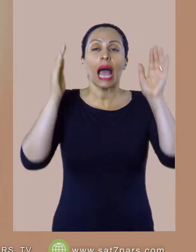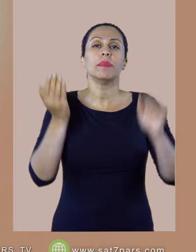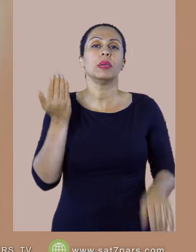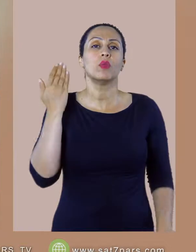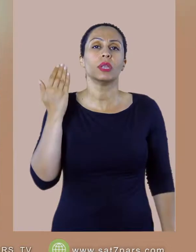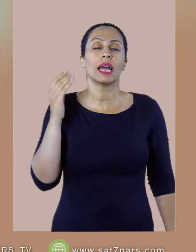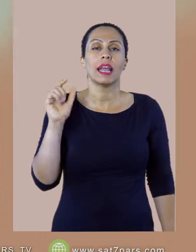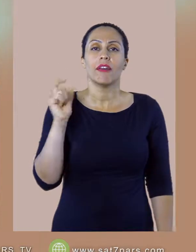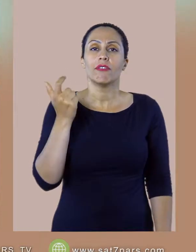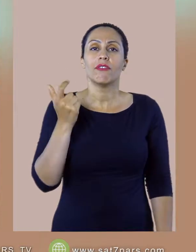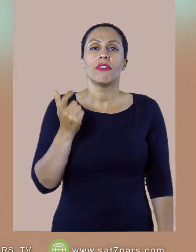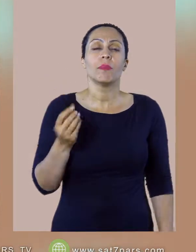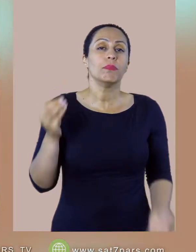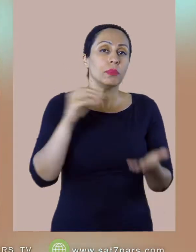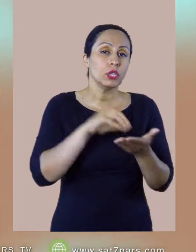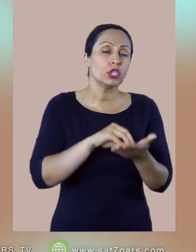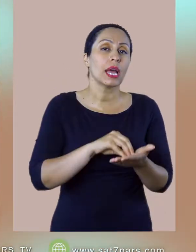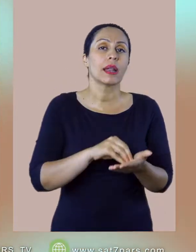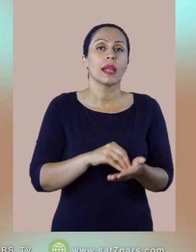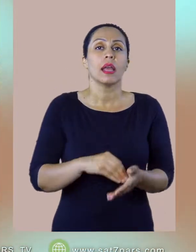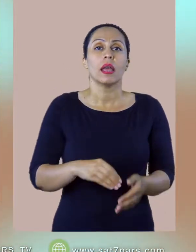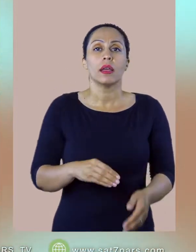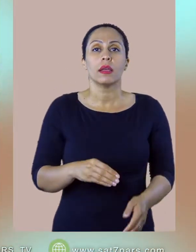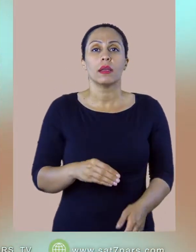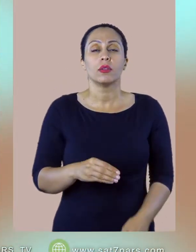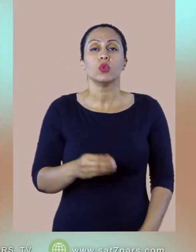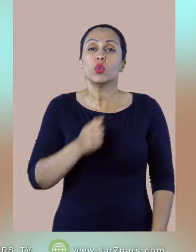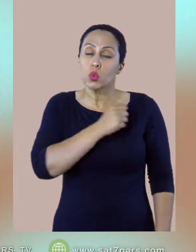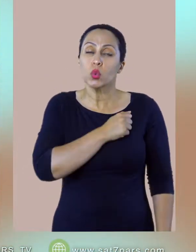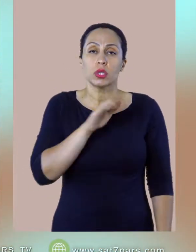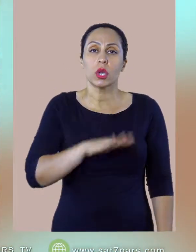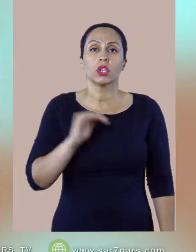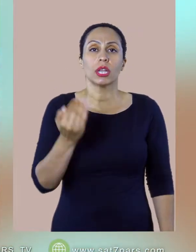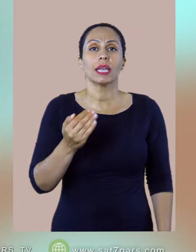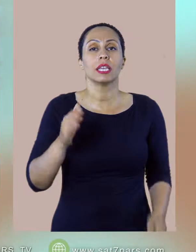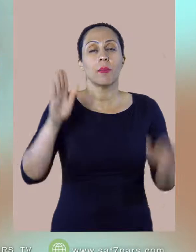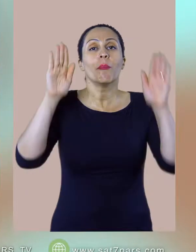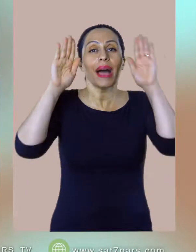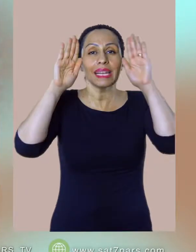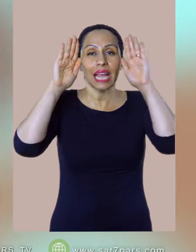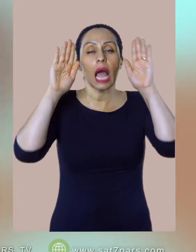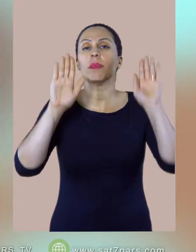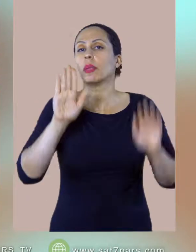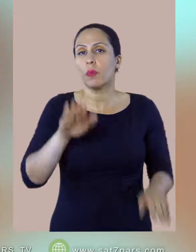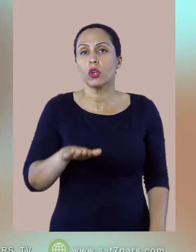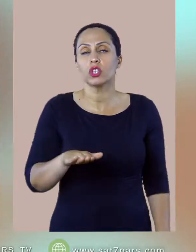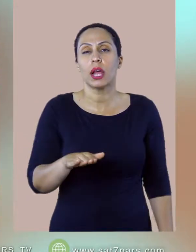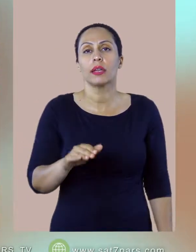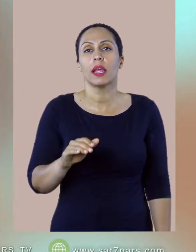بیشتر شیفته شریعت بودن و انگار شریعت رو بکن نکن ها اینقدر پررنگ شده بود براشون